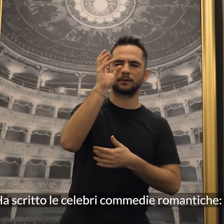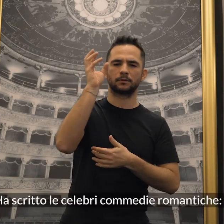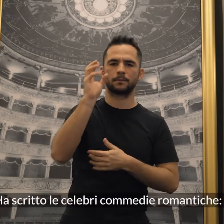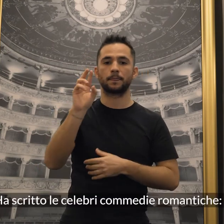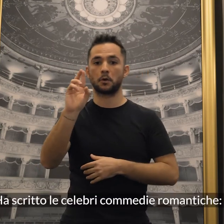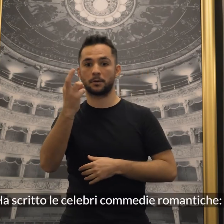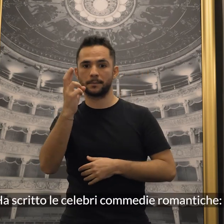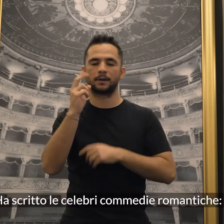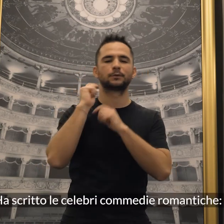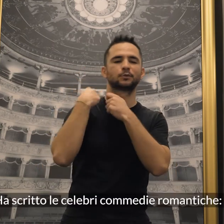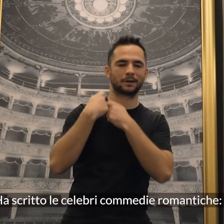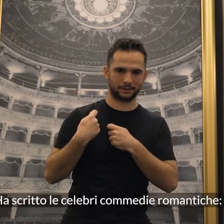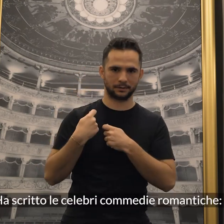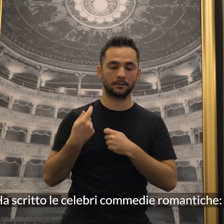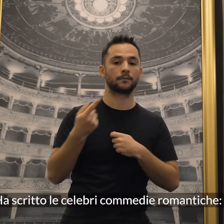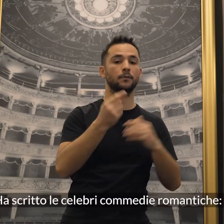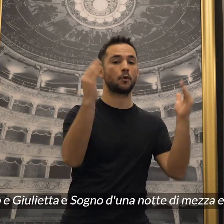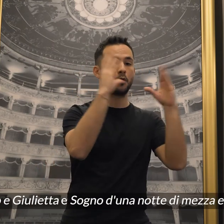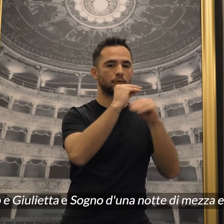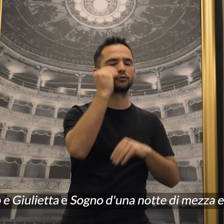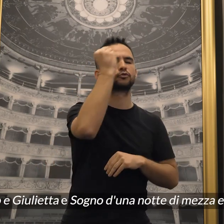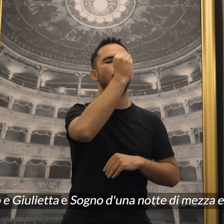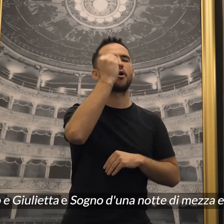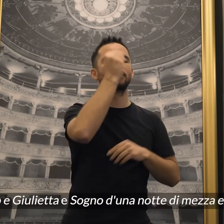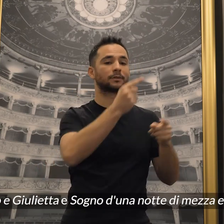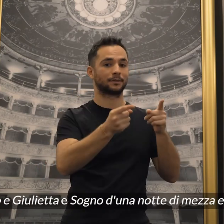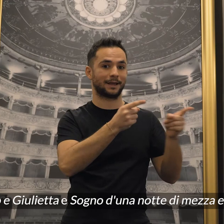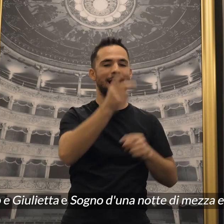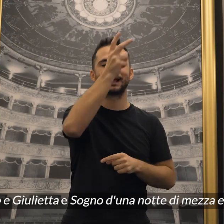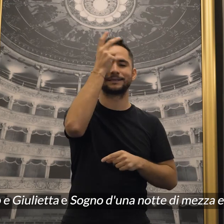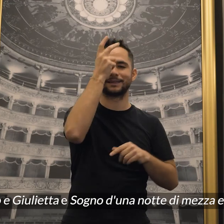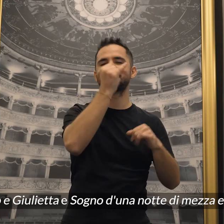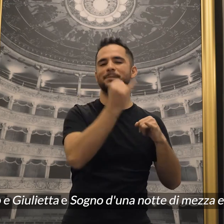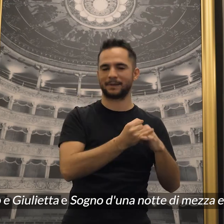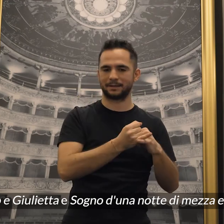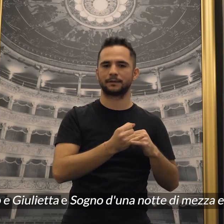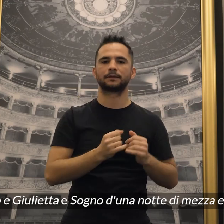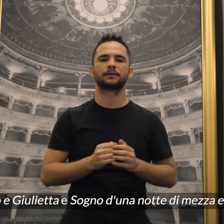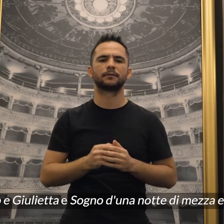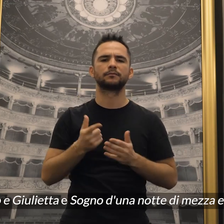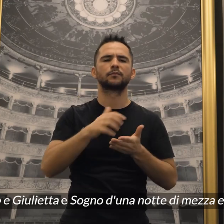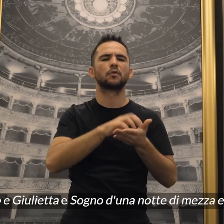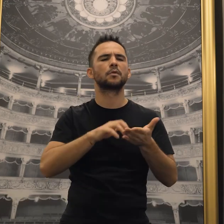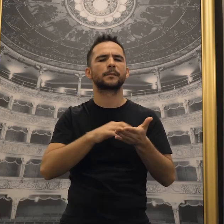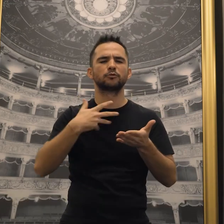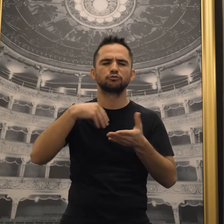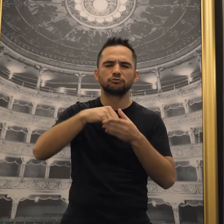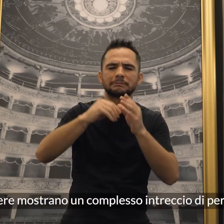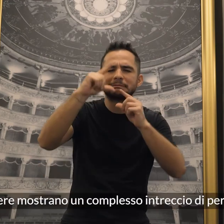scritto le celebri commedie romantiche Romeo e Giulietta e Sogno di una notte di mezz'estate. Le sue